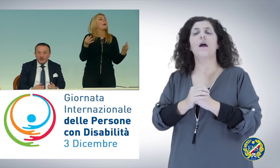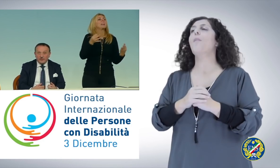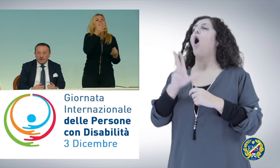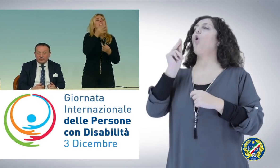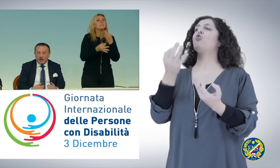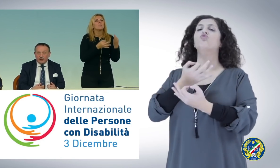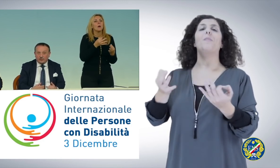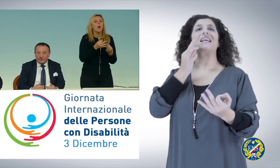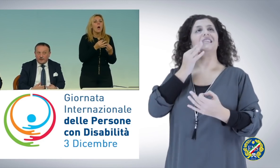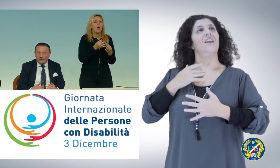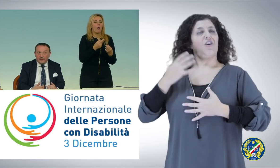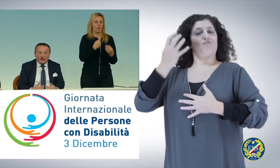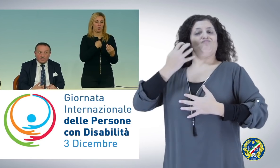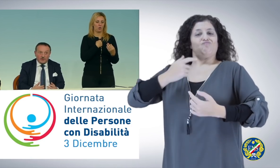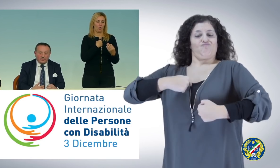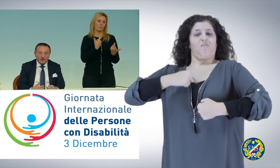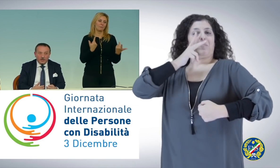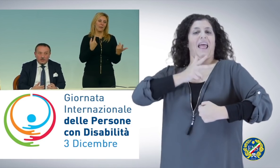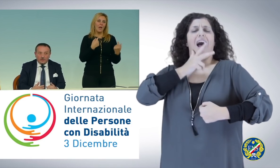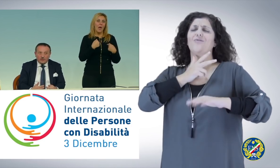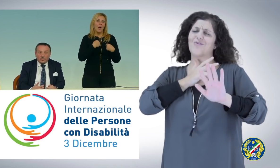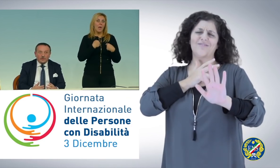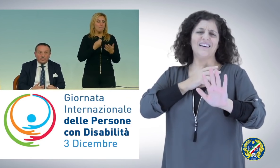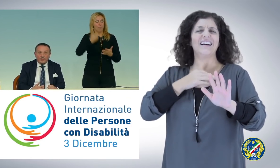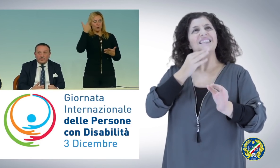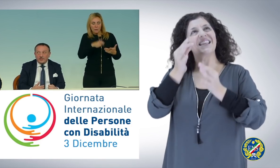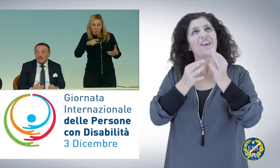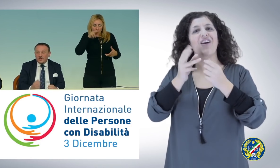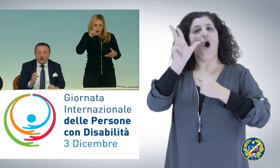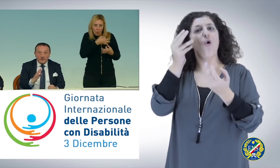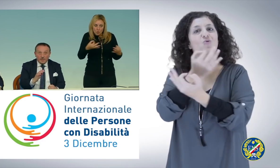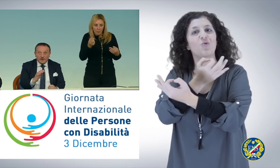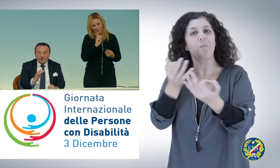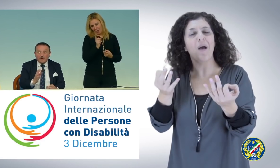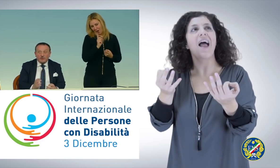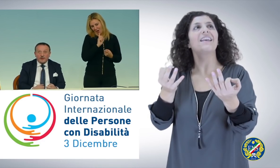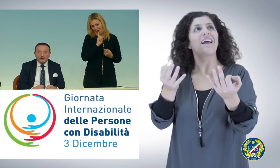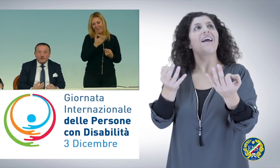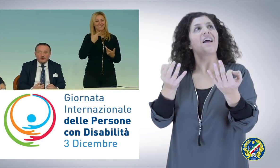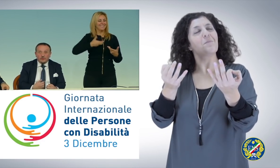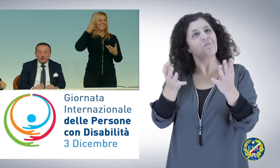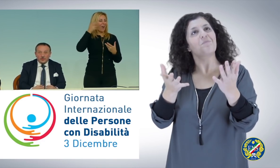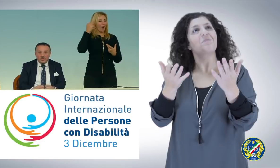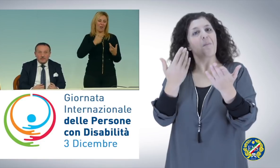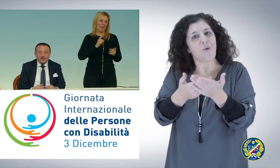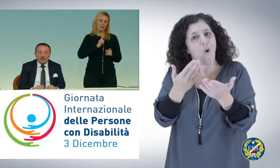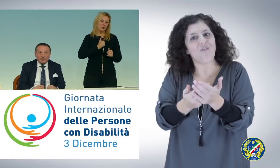un atto autoreferenziale questo. Lo conosco molto bene e significa che questo Governo ha voluto in maniera